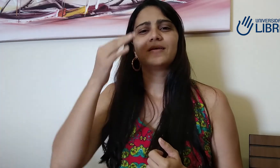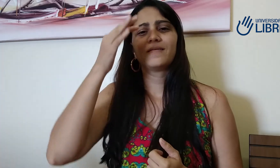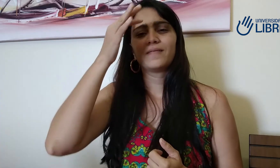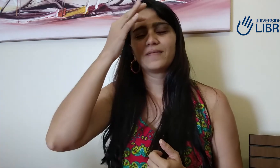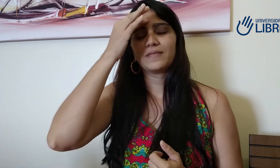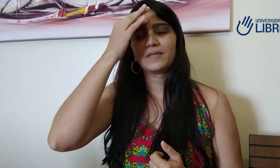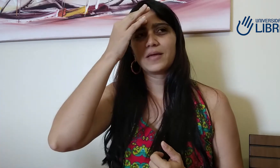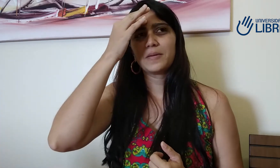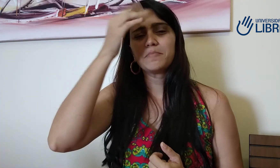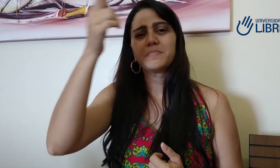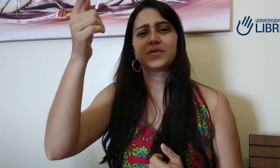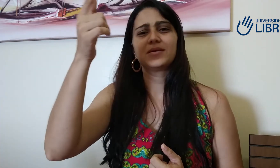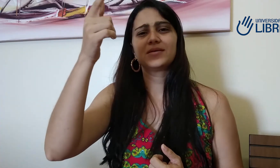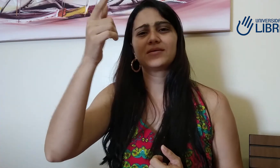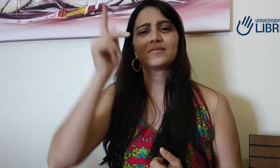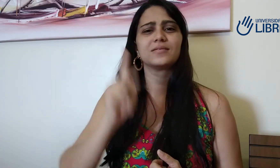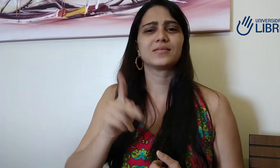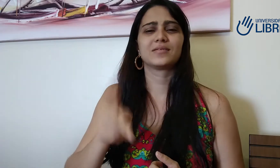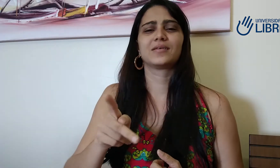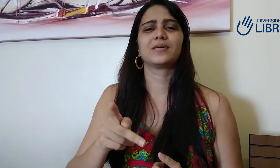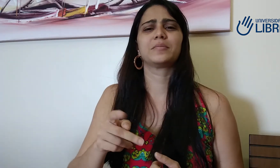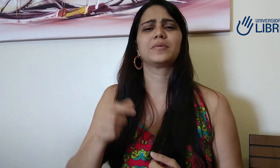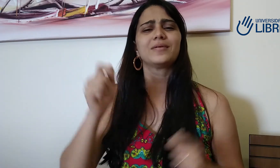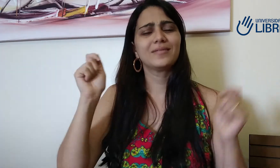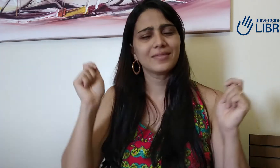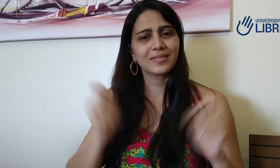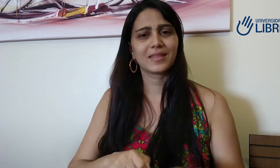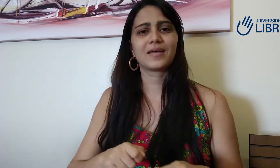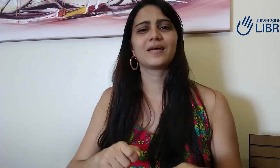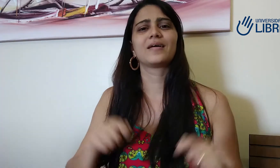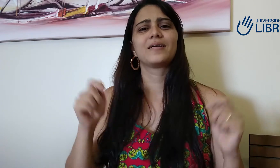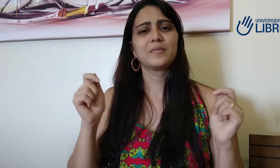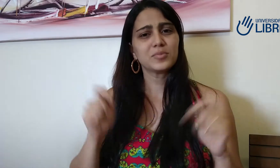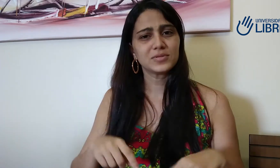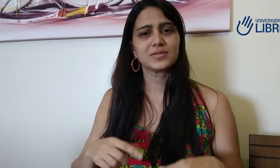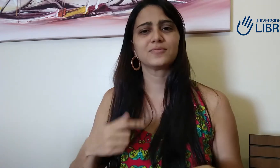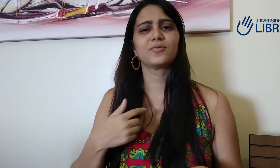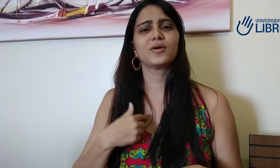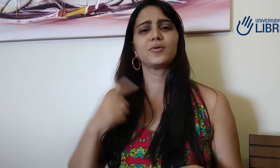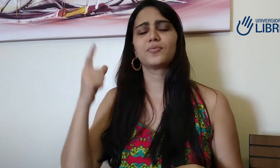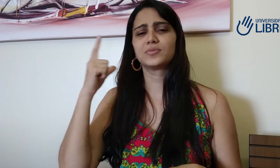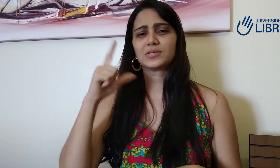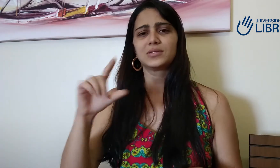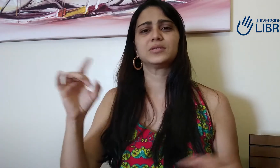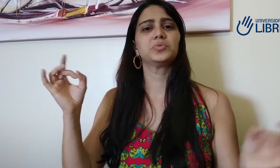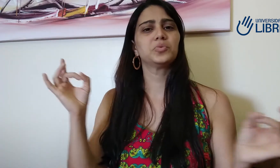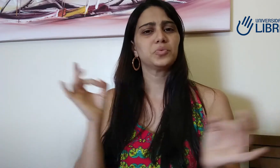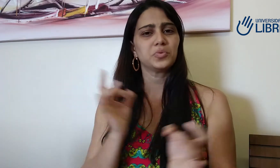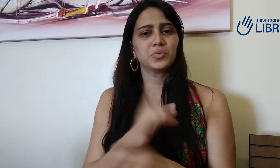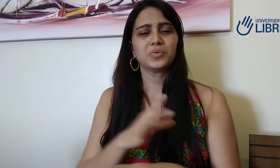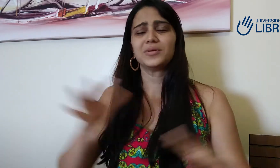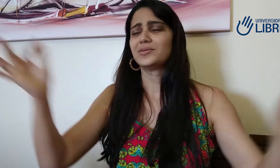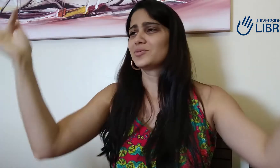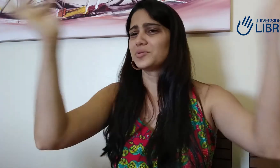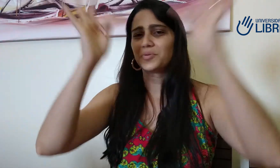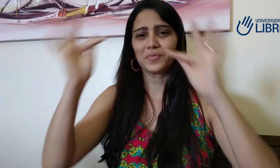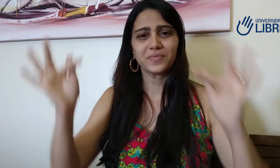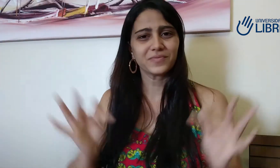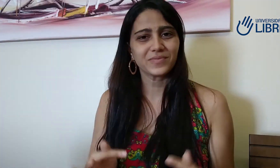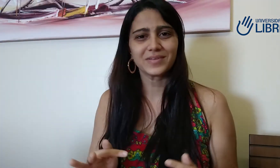assim, vocês que pensam, né, assim, que nem aprender, eu digo a